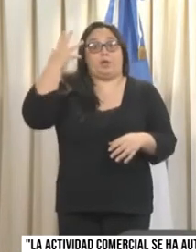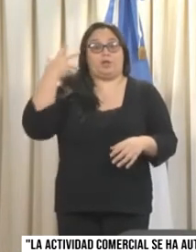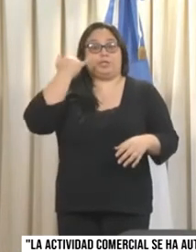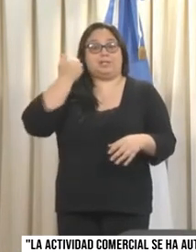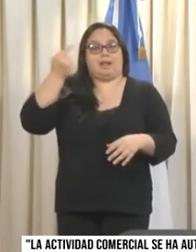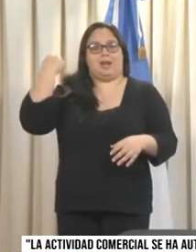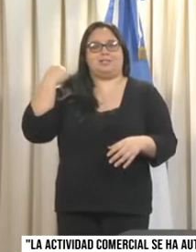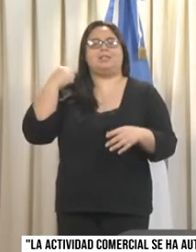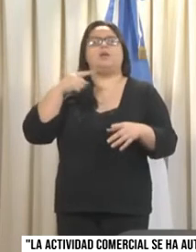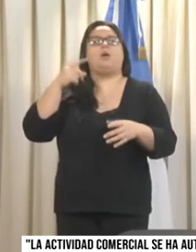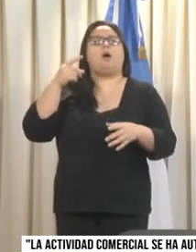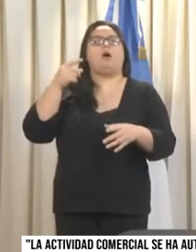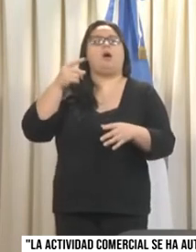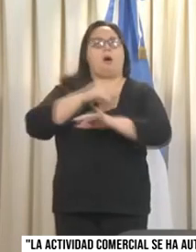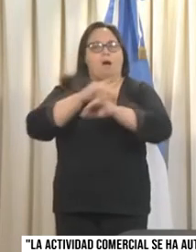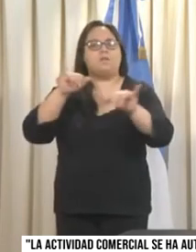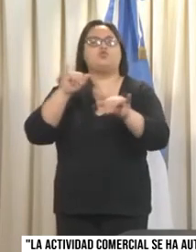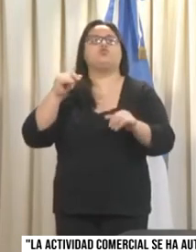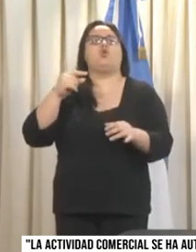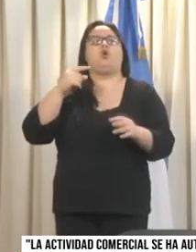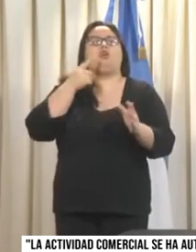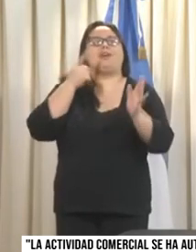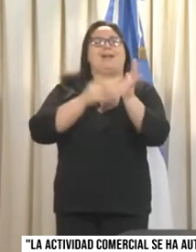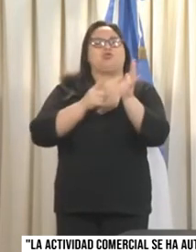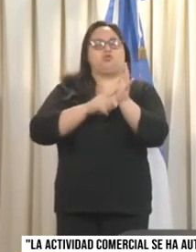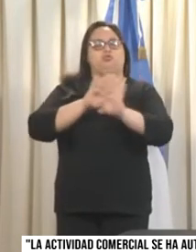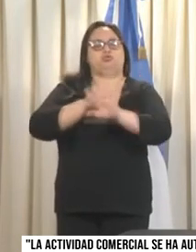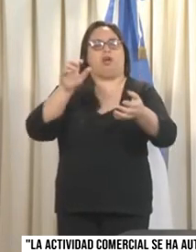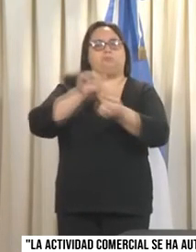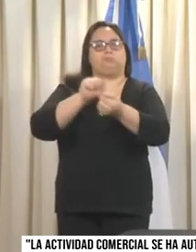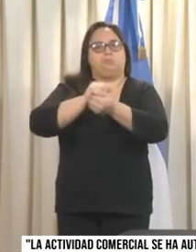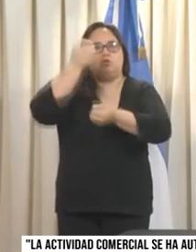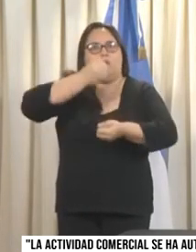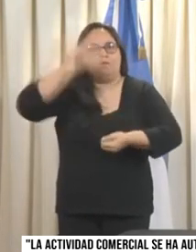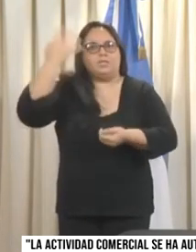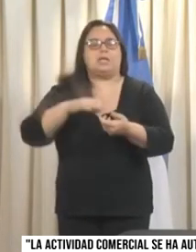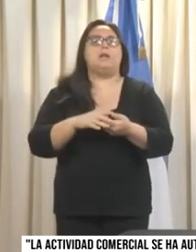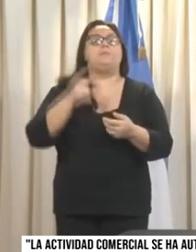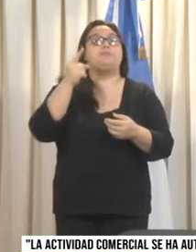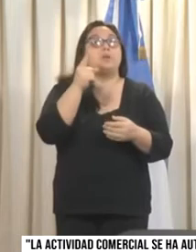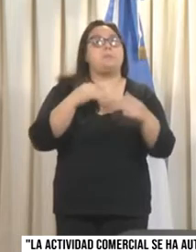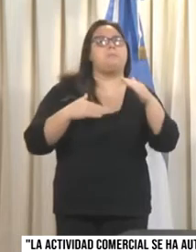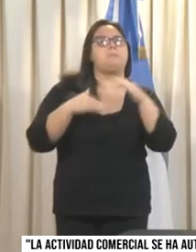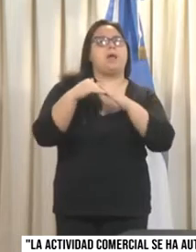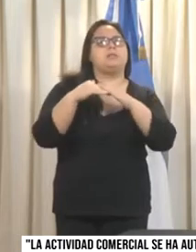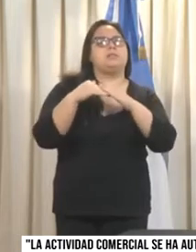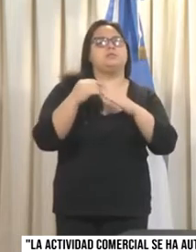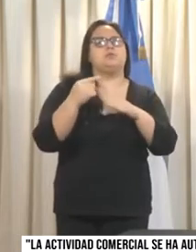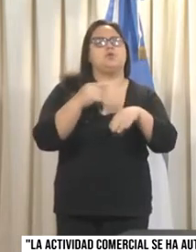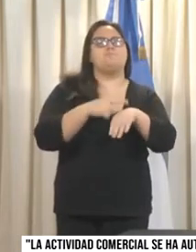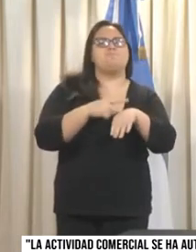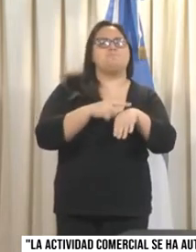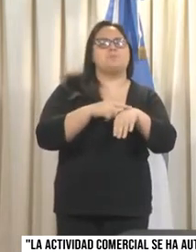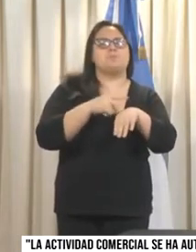publicada hoy en el boletín oficial, se ha establecido un horario máximo de 20 horas, hay cuestiones